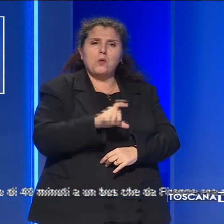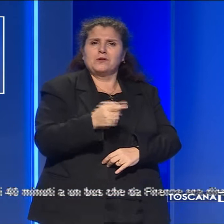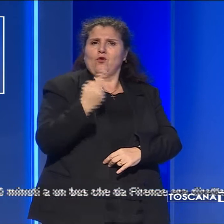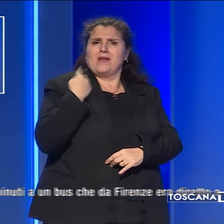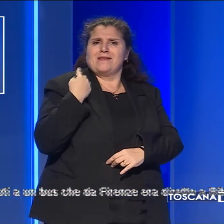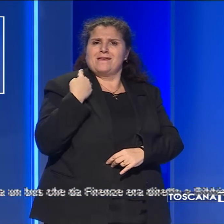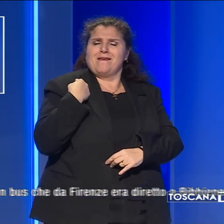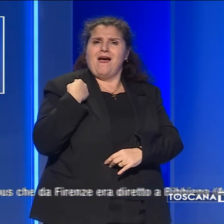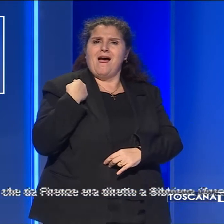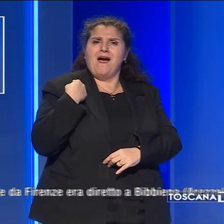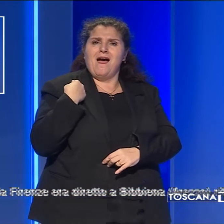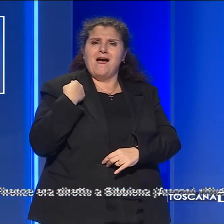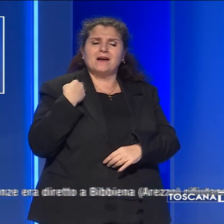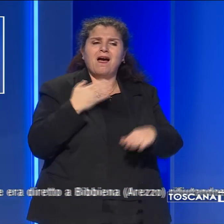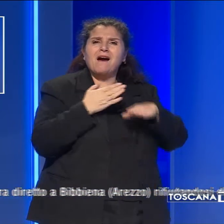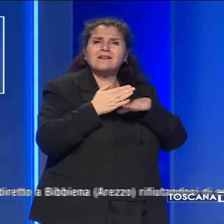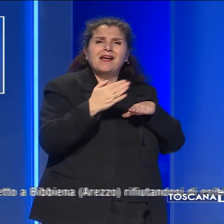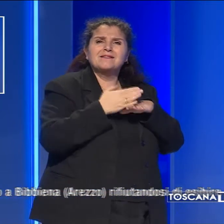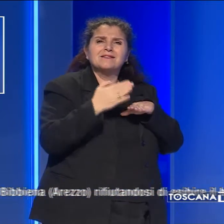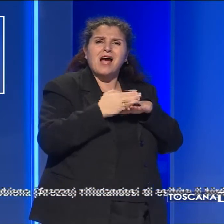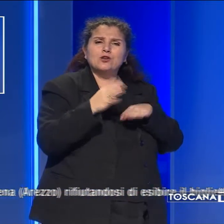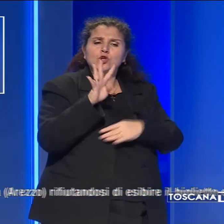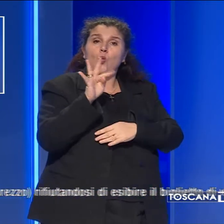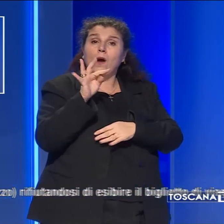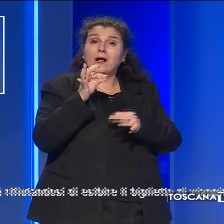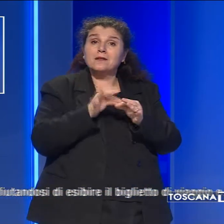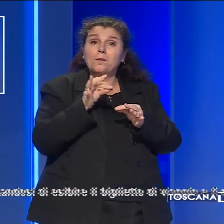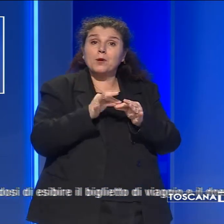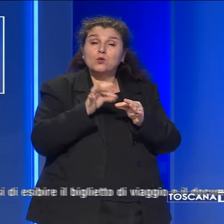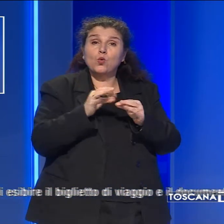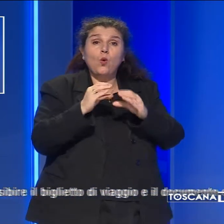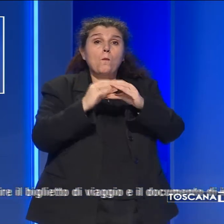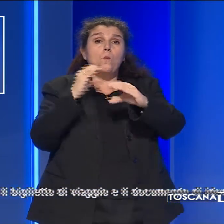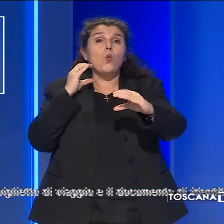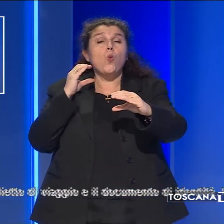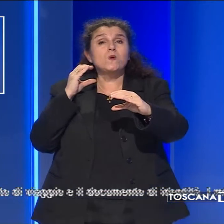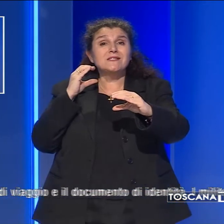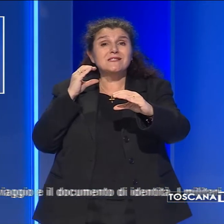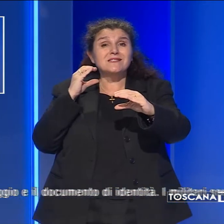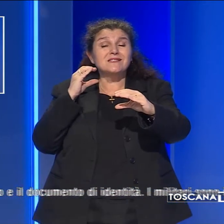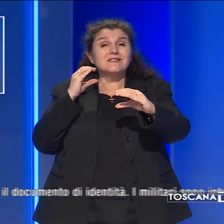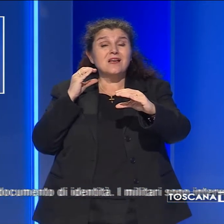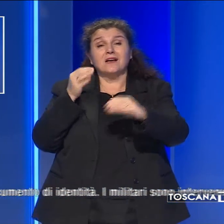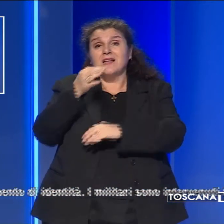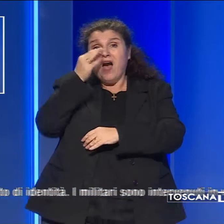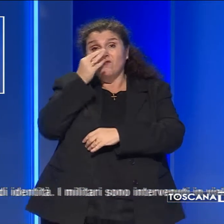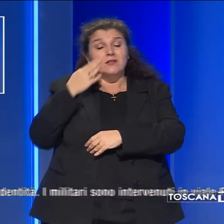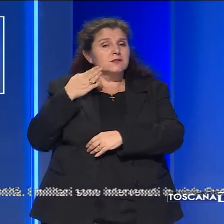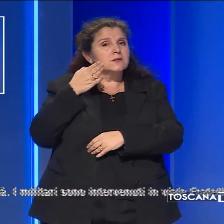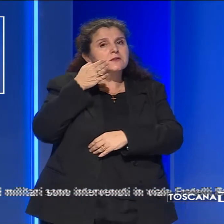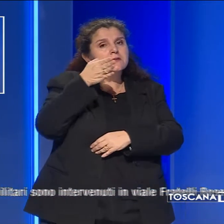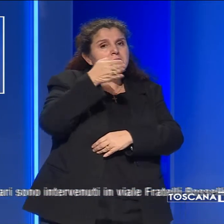provocato un ritardo di ben 40 minuti a un bus che da Firenze era